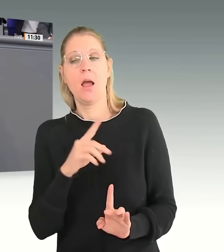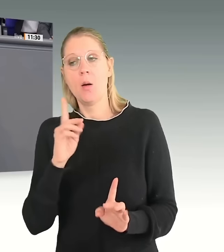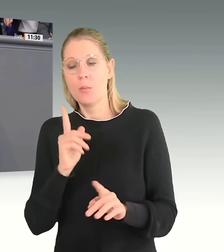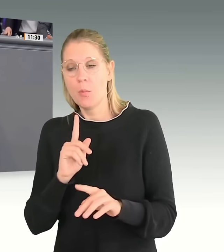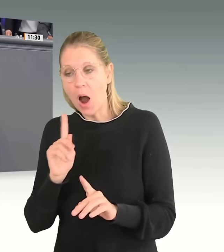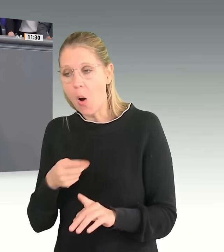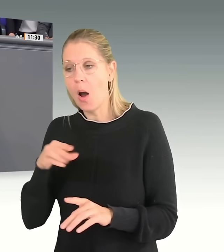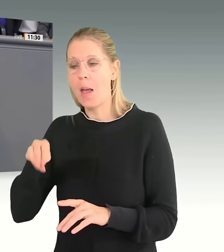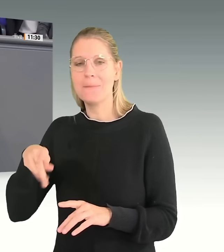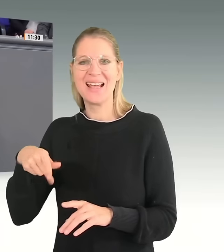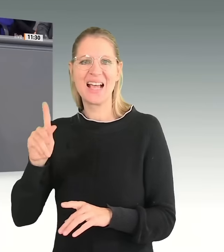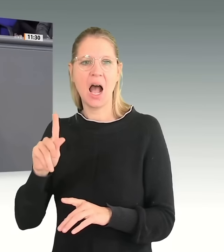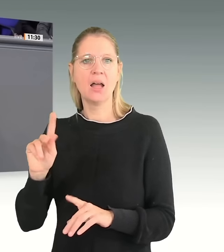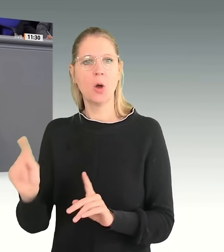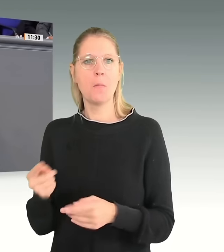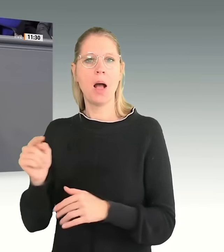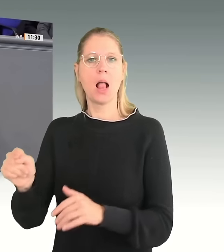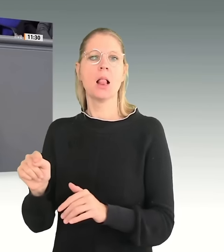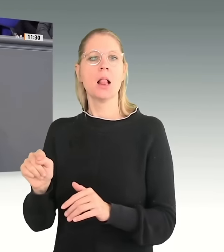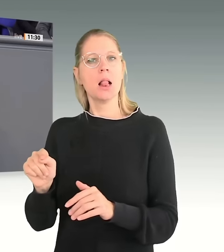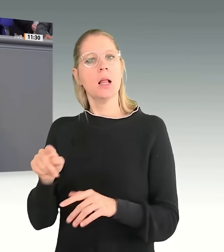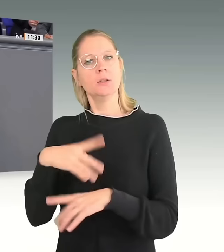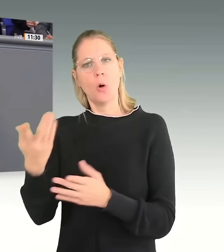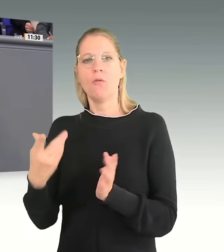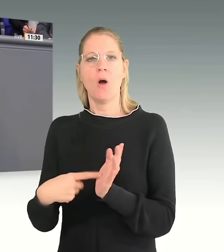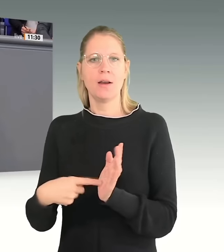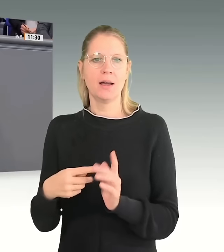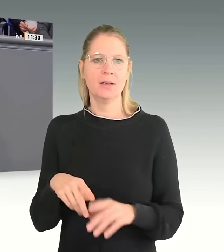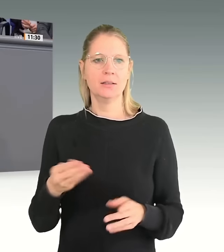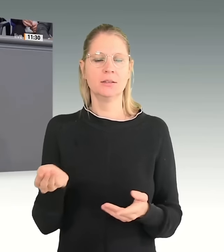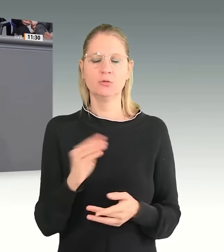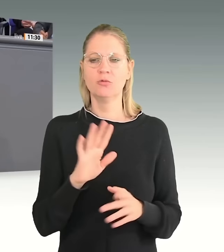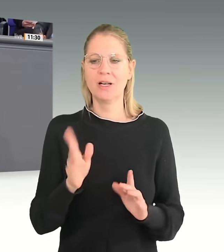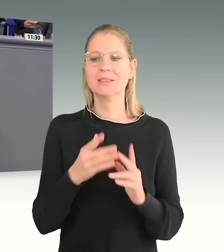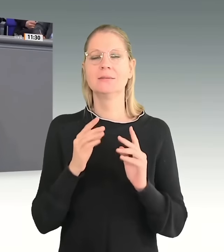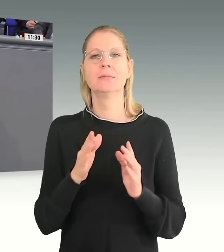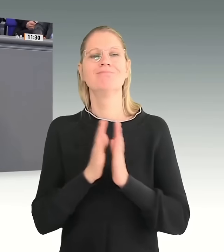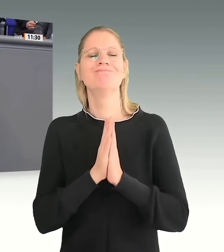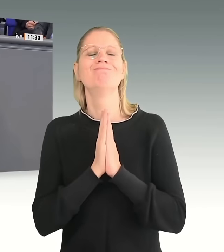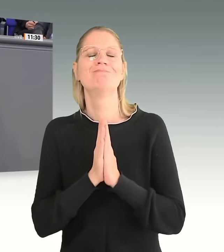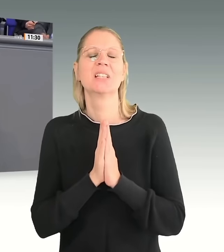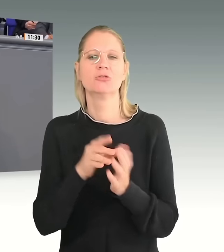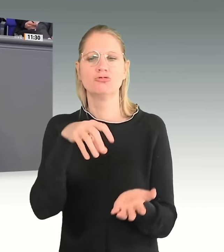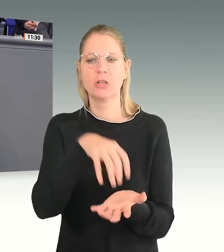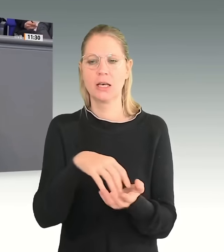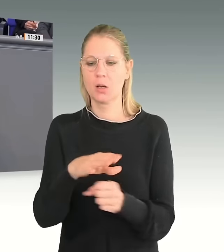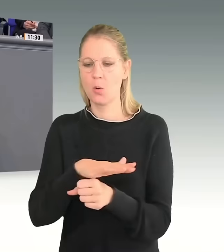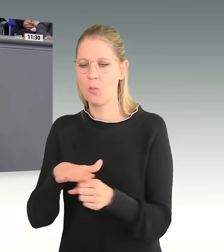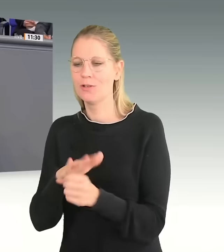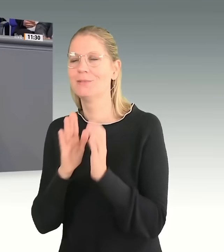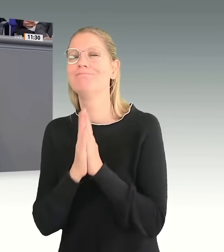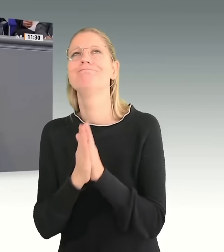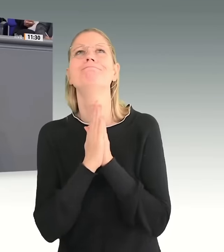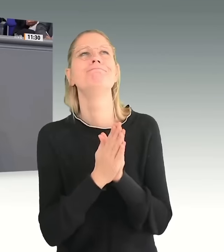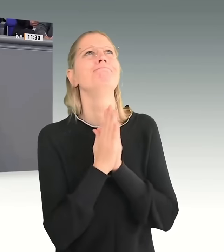Dazu der dringende Appell der Städte und Kommunen, dass sie unterstützt und